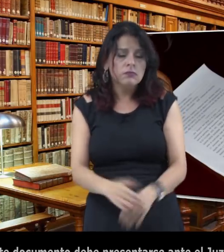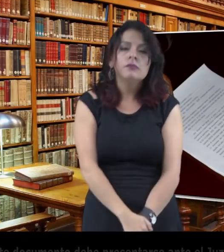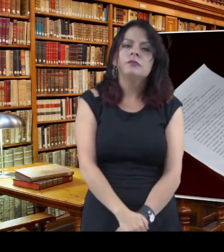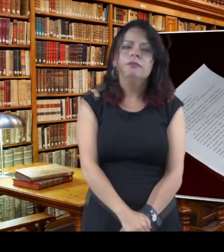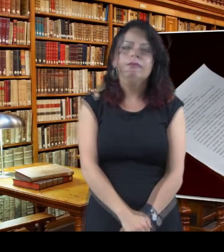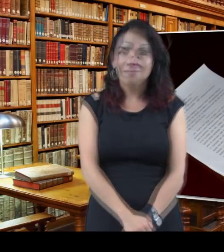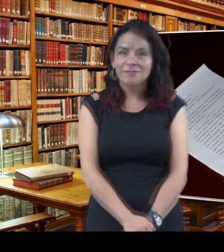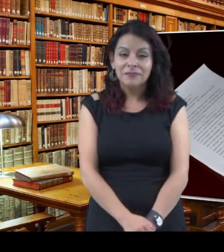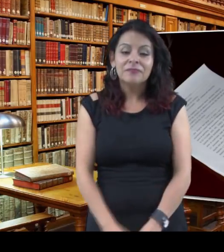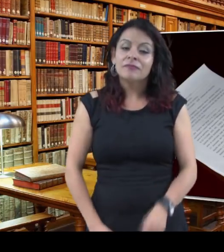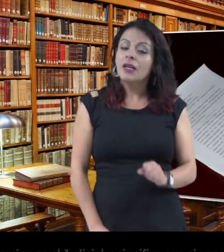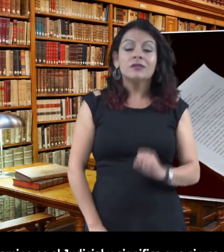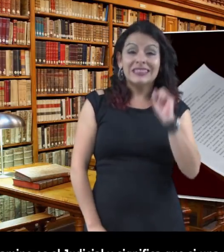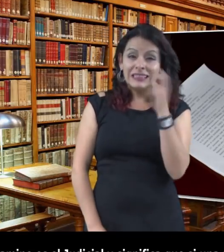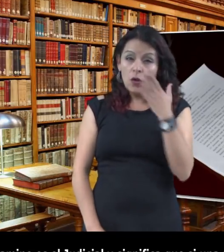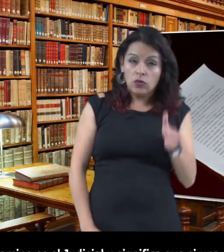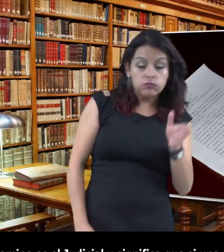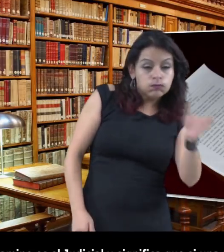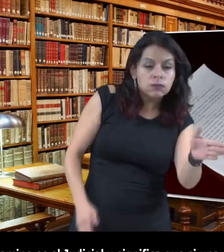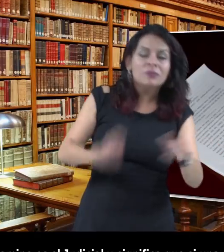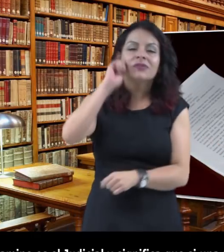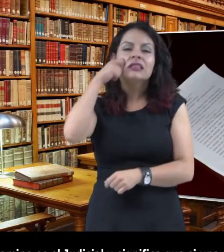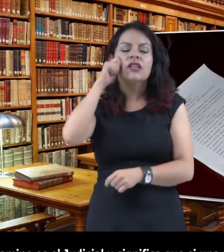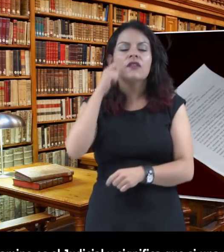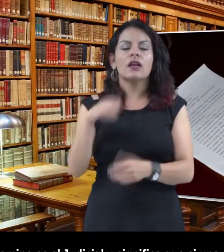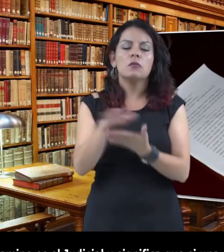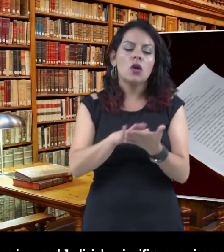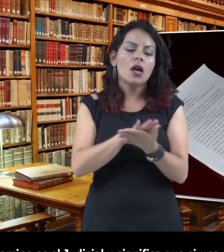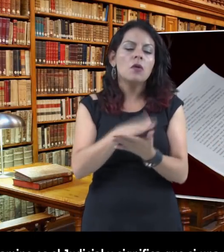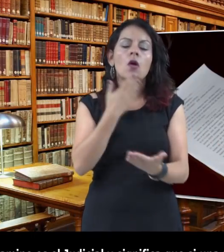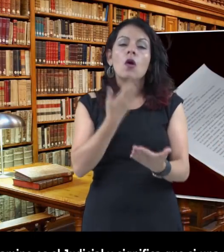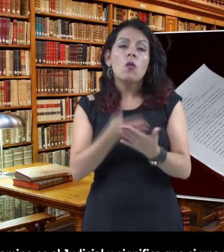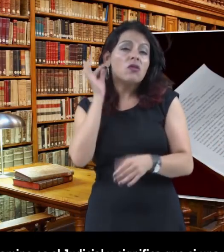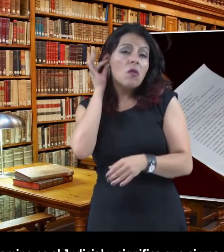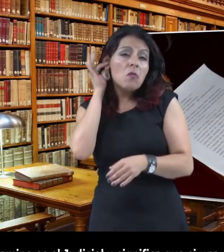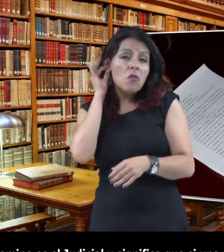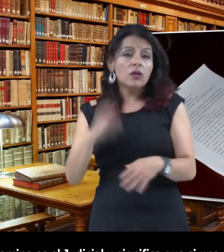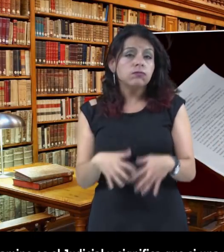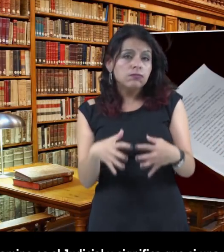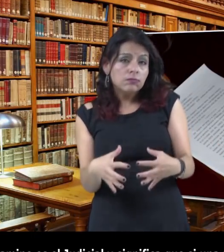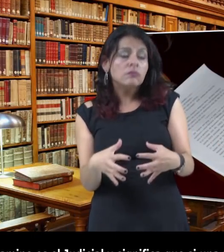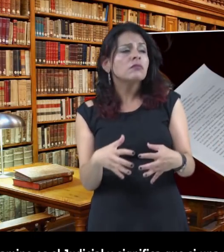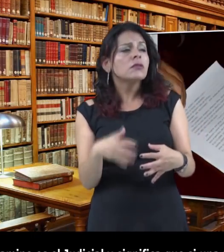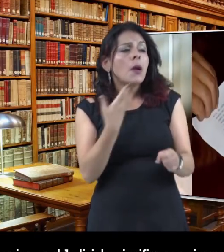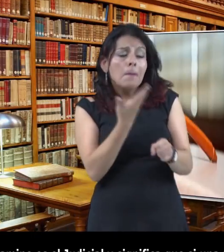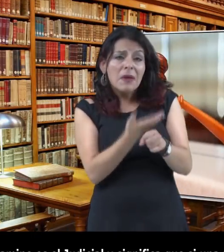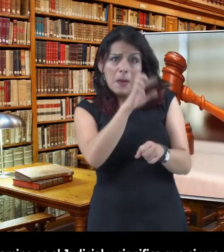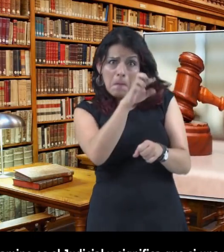judicial. El segundo camino es el judicial, y significa que si una mujer embarazada pide la pensión de alimentos al